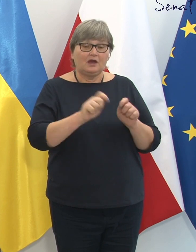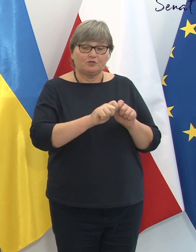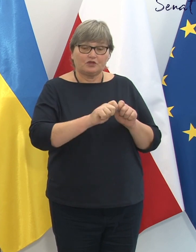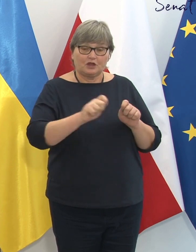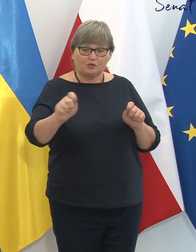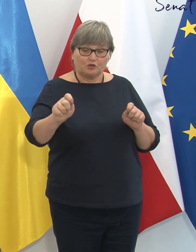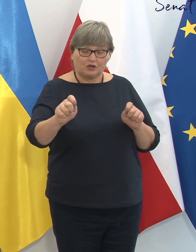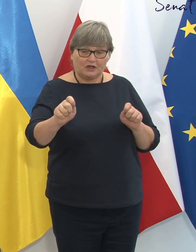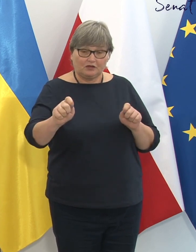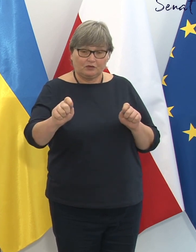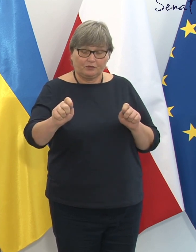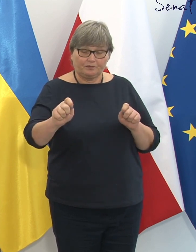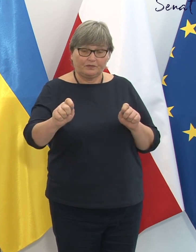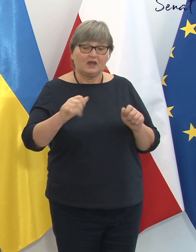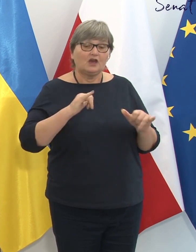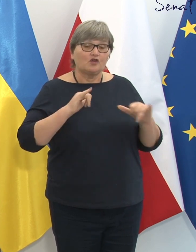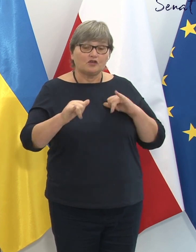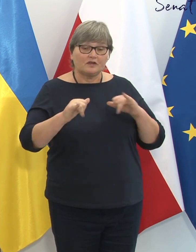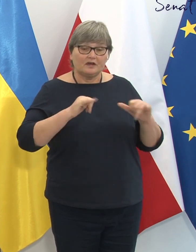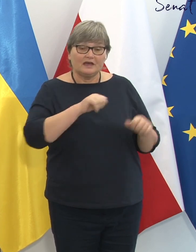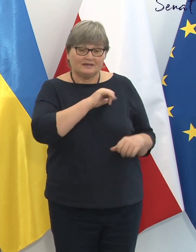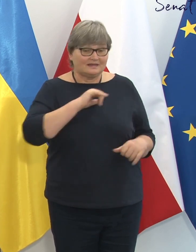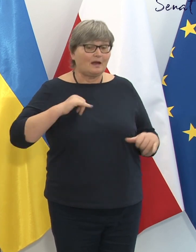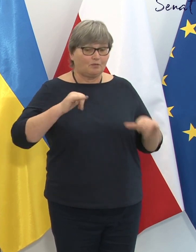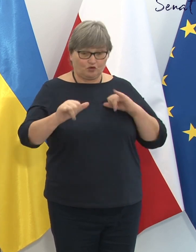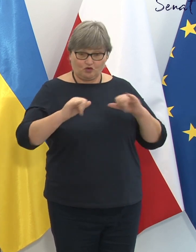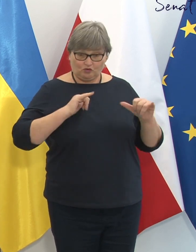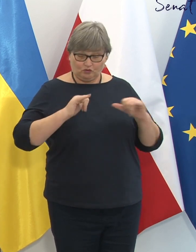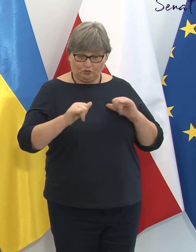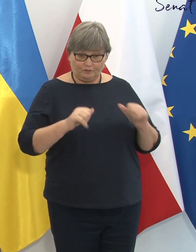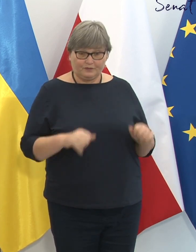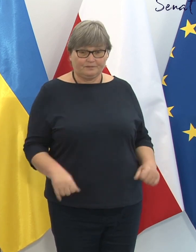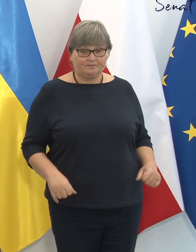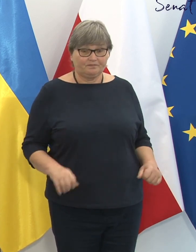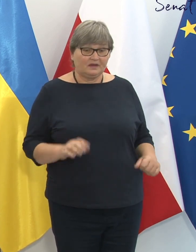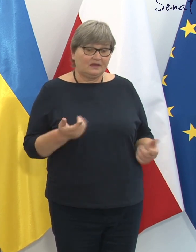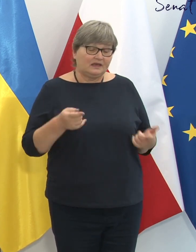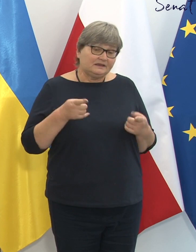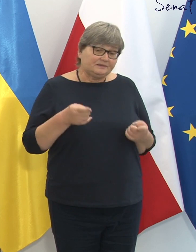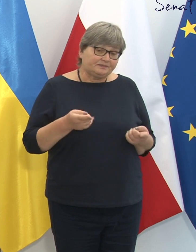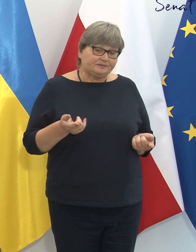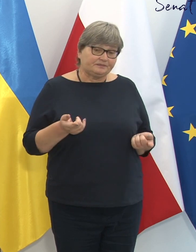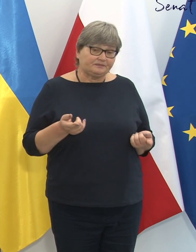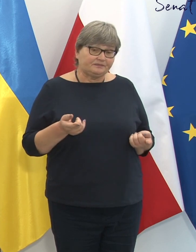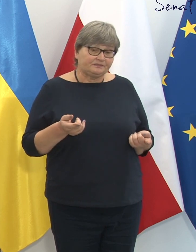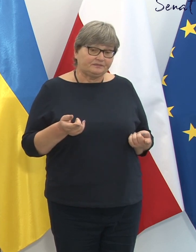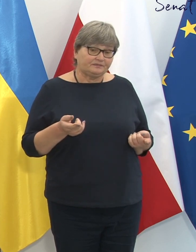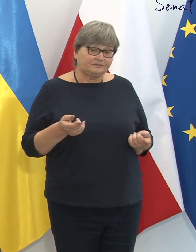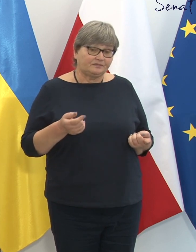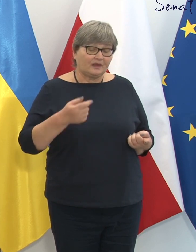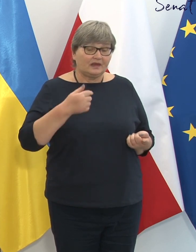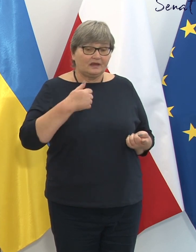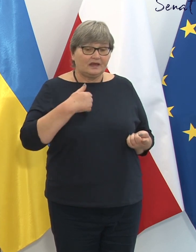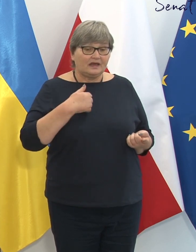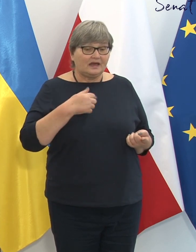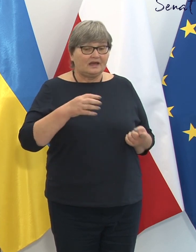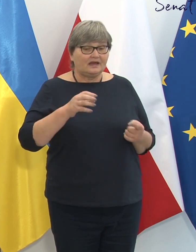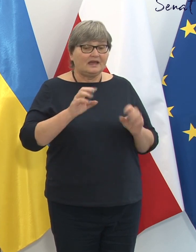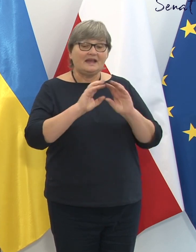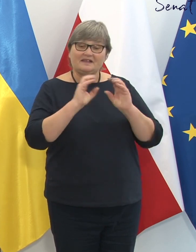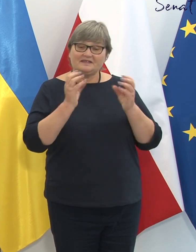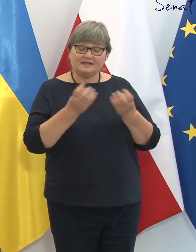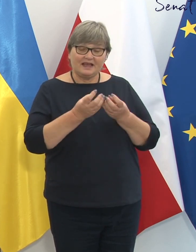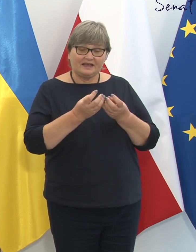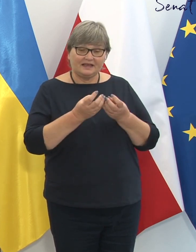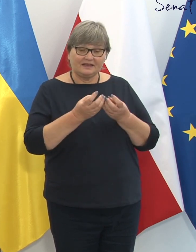kadencji organów jednostek samorządu terytorialnego, co do czego senatorowie